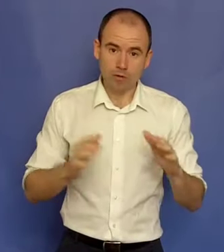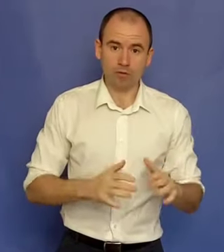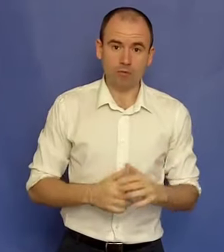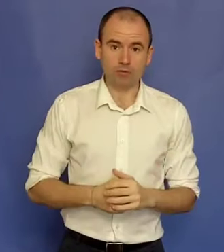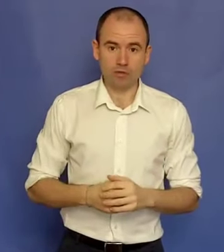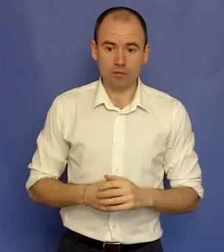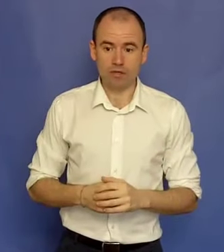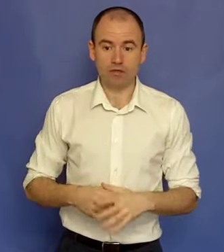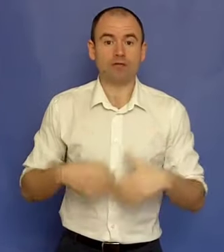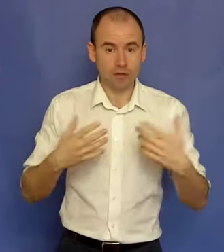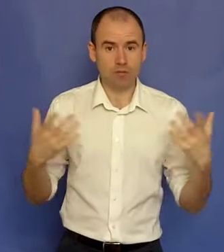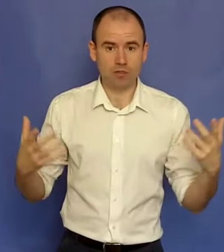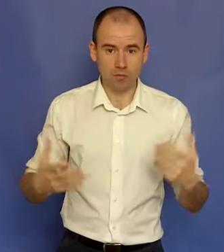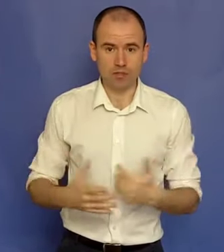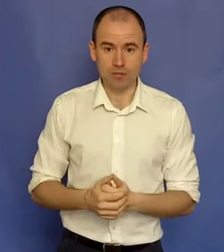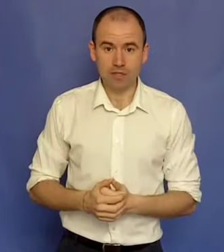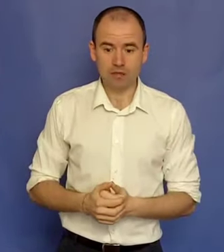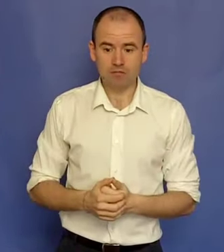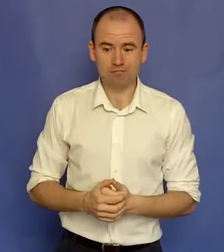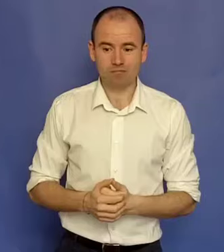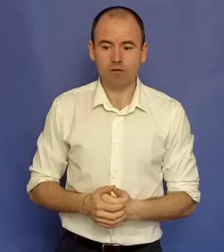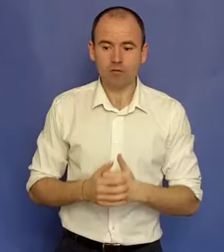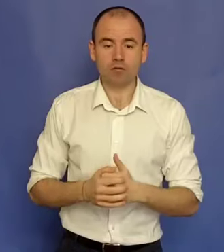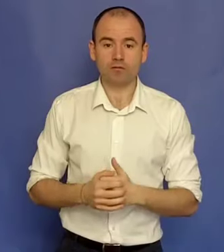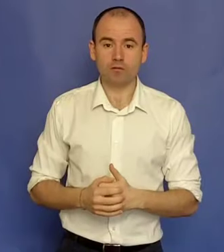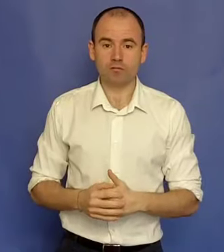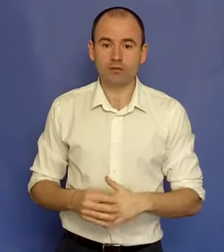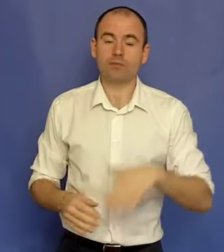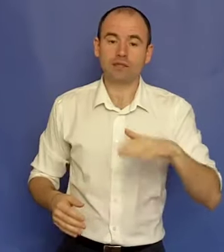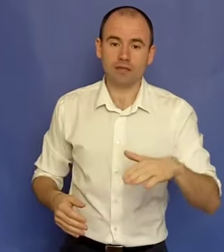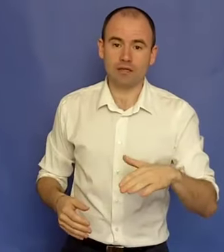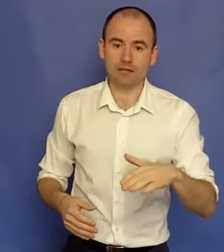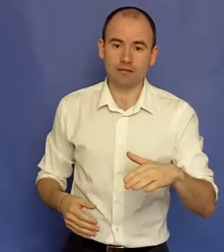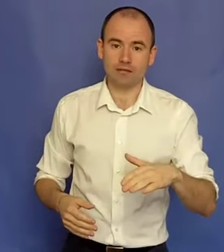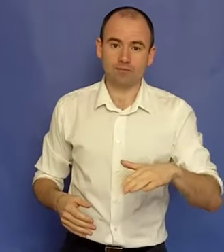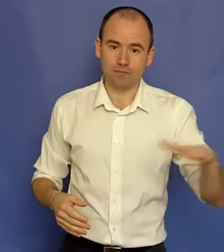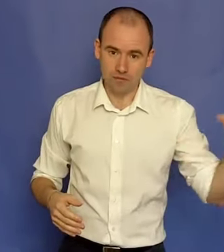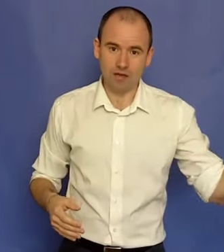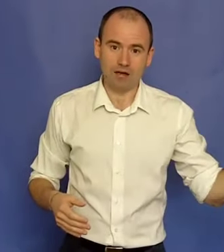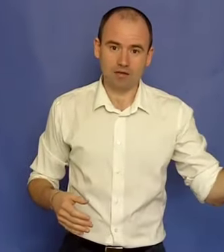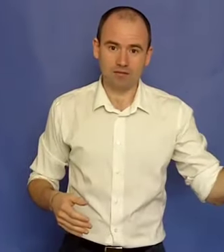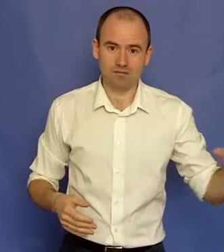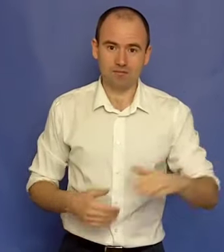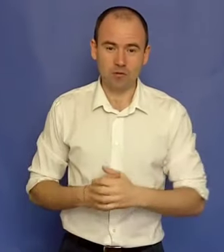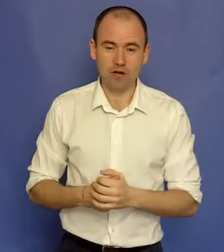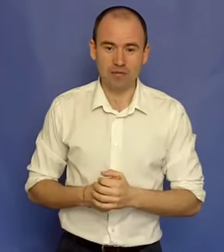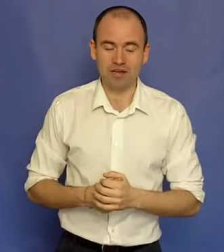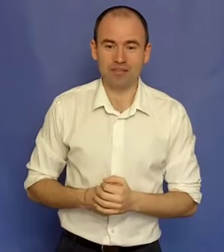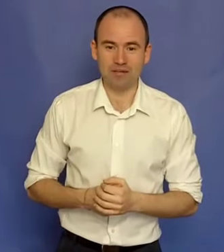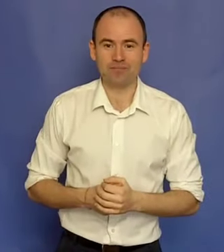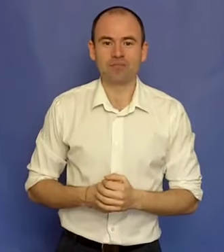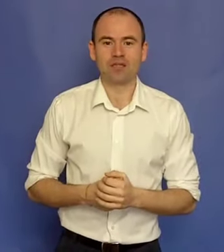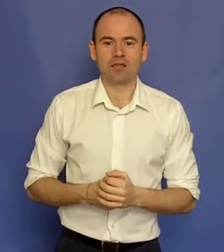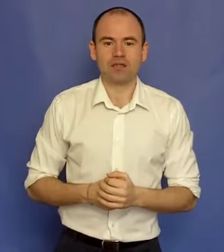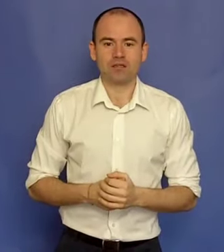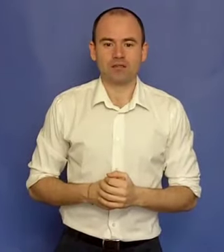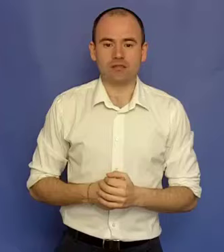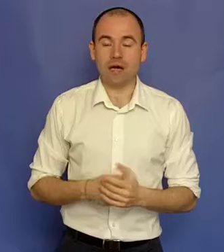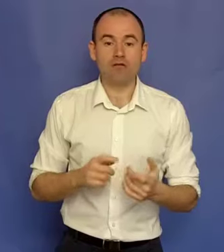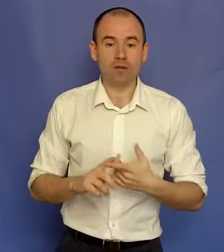a nu mai lucra pentru nimeni și de a face numai ce-mi place mie, m-a făcut să fiu și mai sărac decât sărac, cum eram înainte. N-am avut